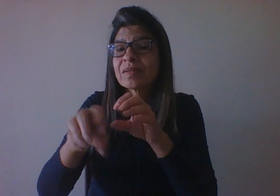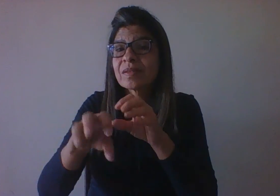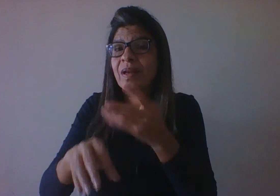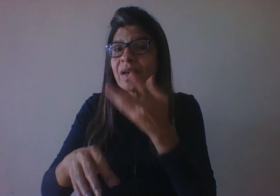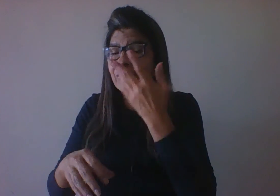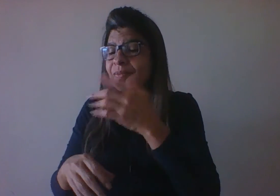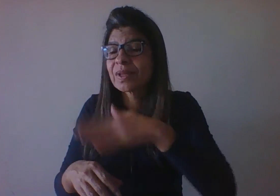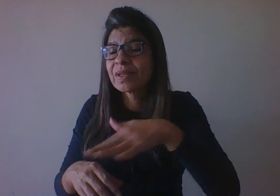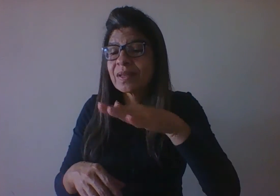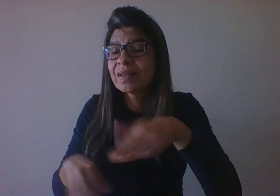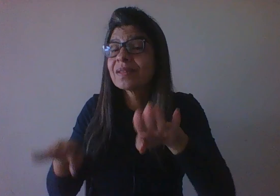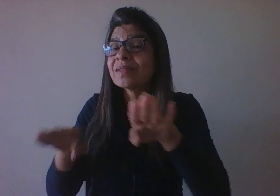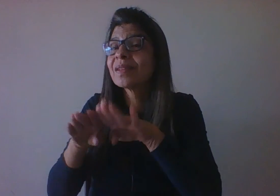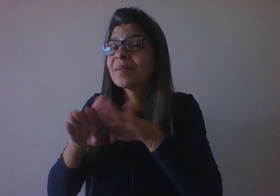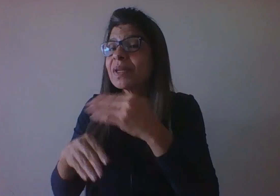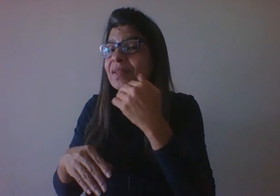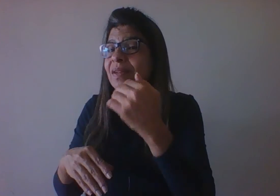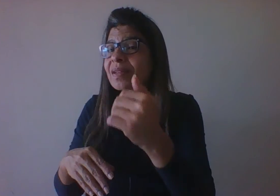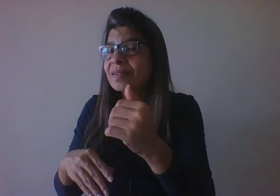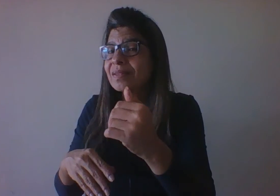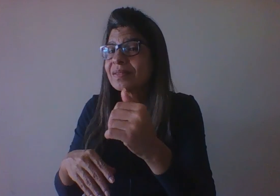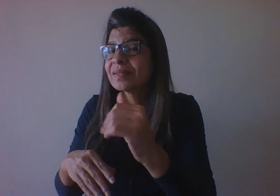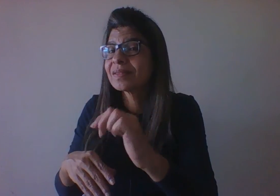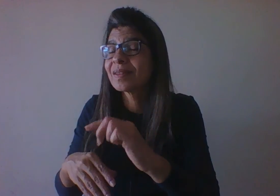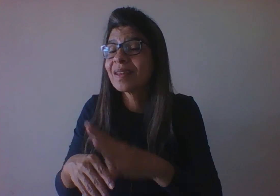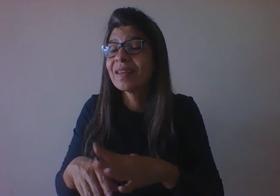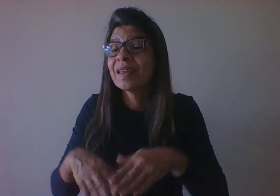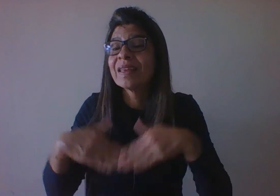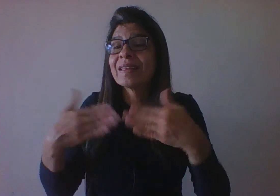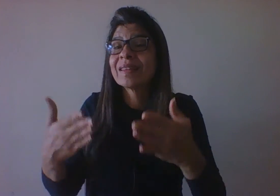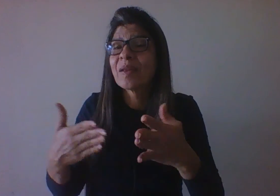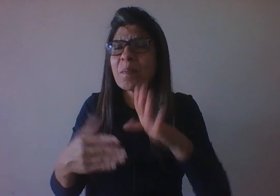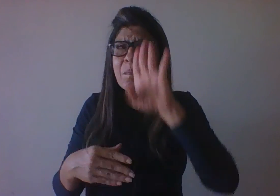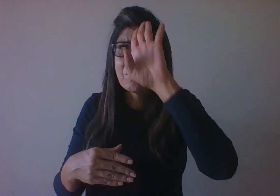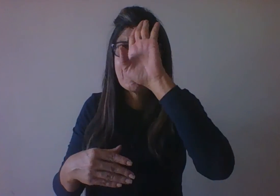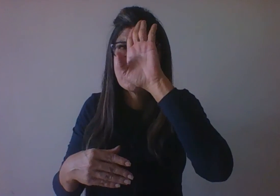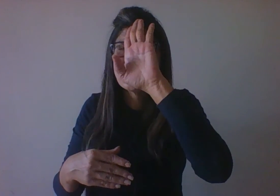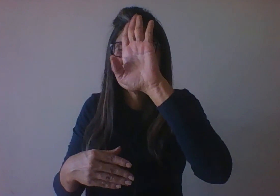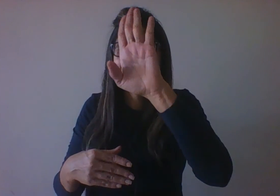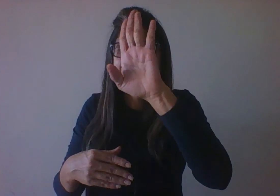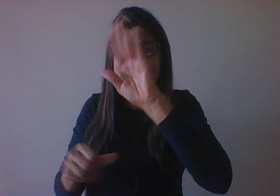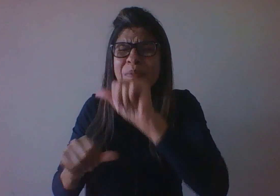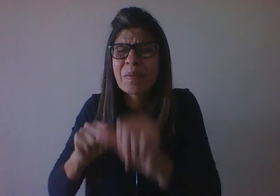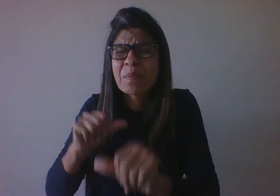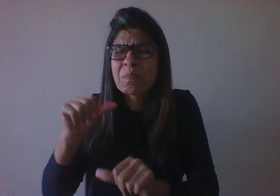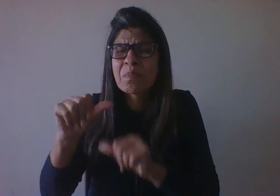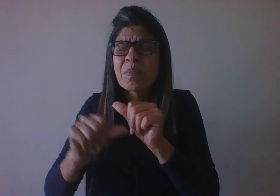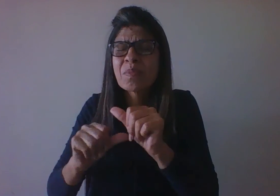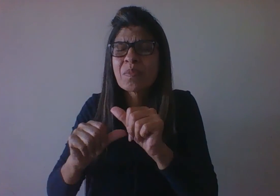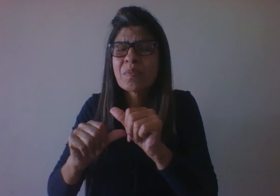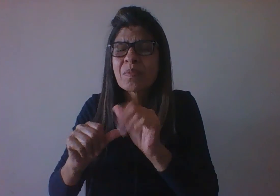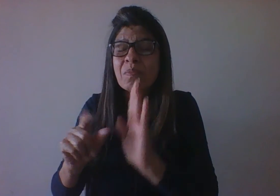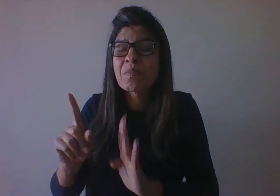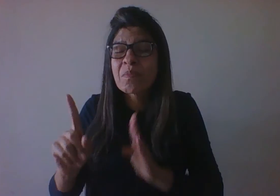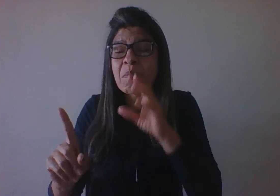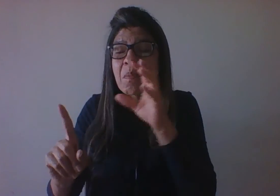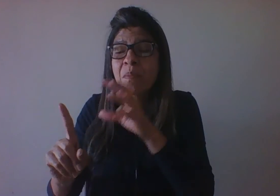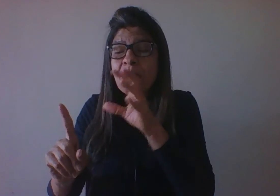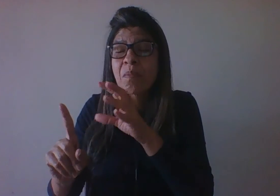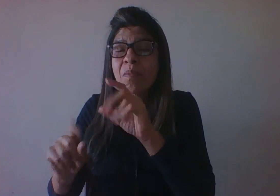principais mudanças, principalmente as mudanças com maior influência biológica, se dão nessa etapa do